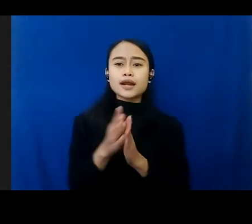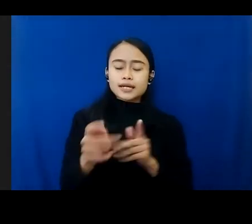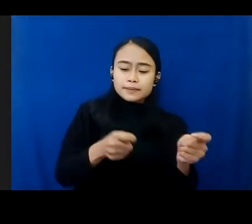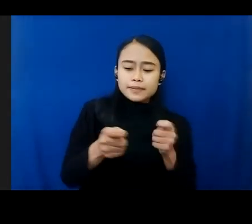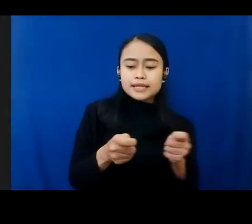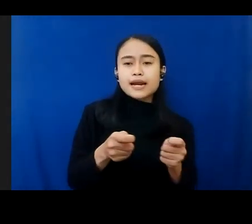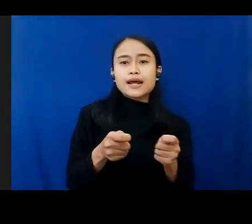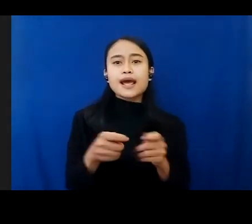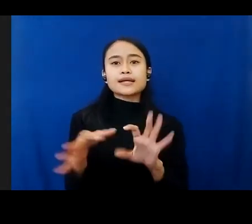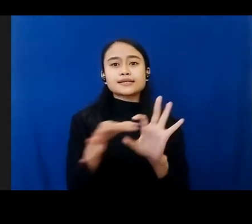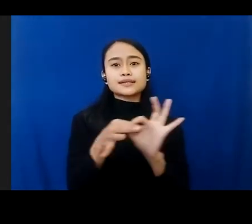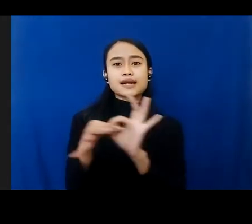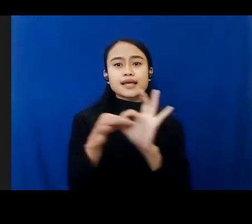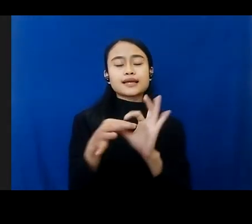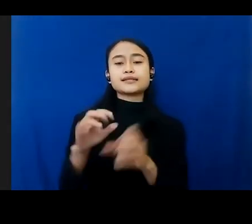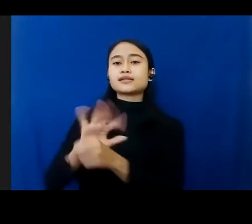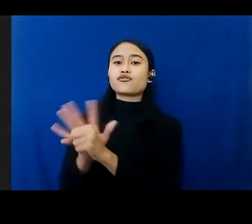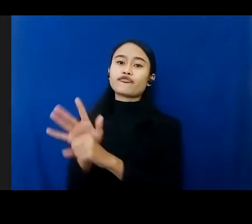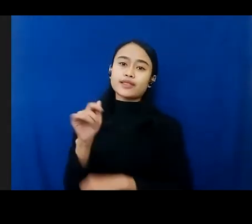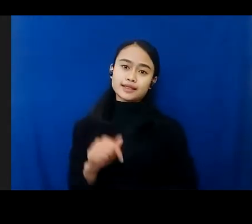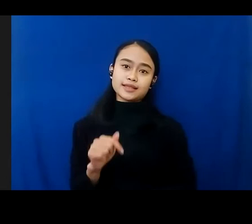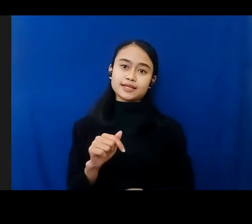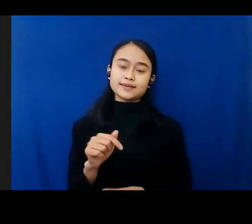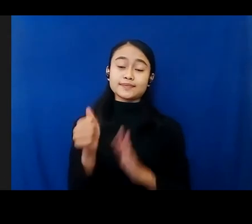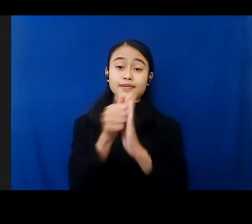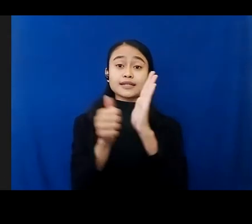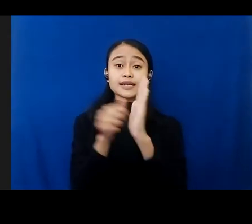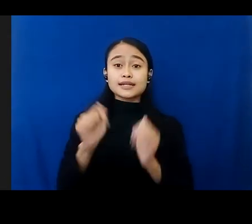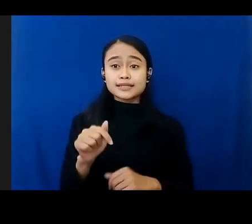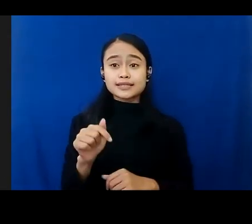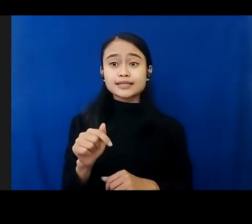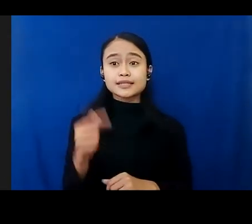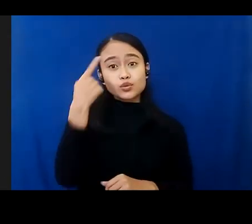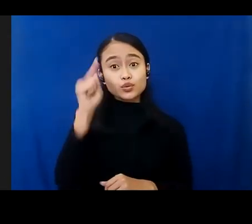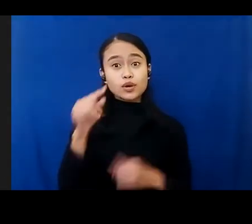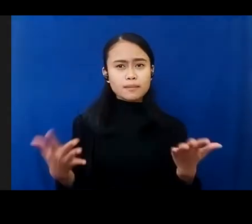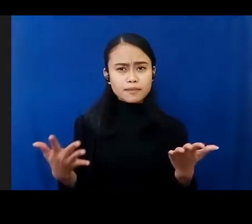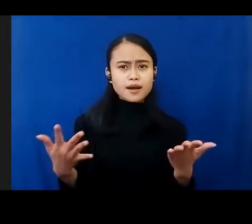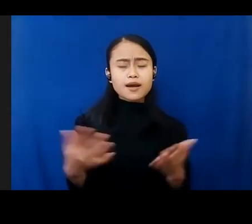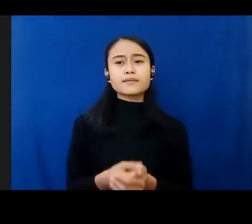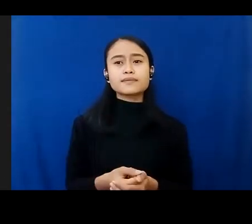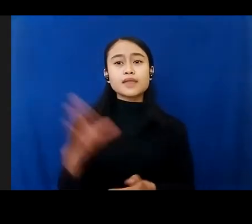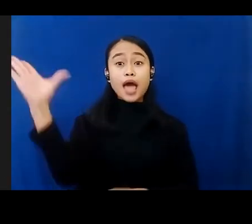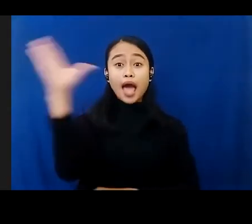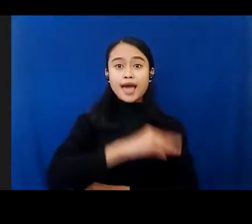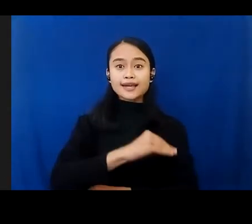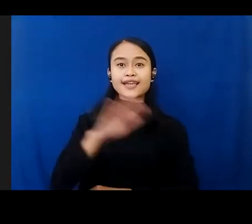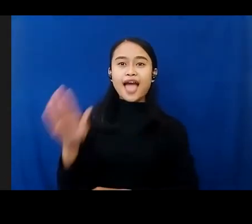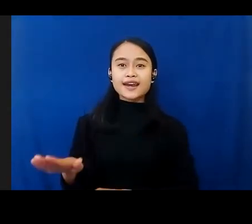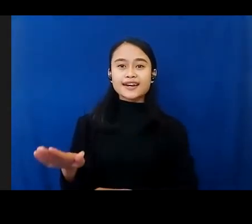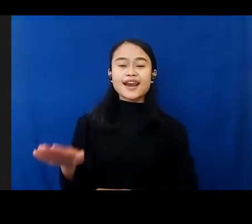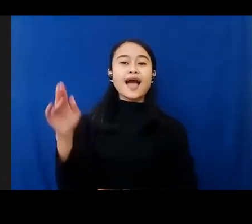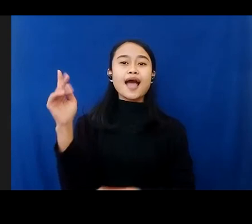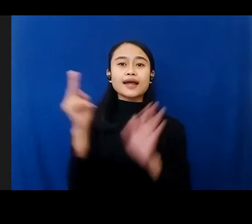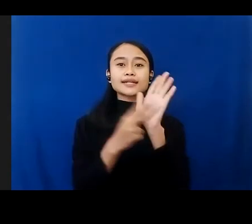tengah pandemi. Tentunya acara ini kami selenggarakan dalam rangka memperingati Hari Anak Nasional yang selalu